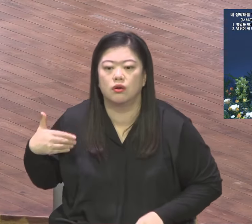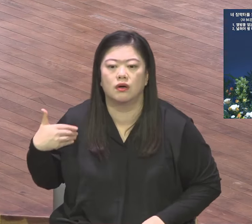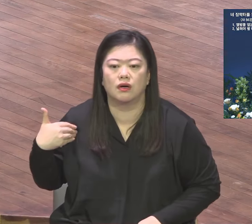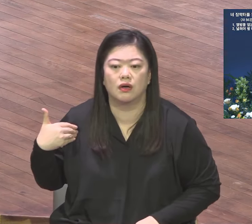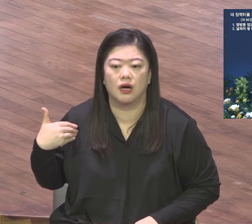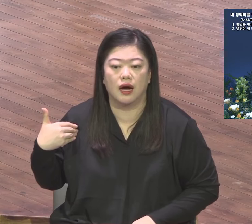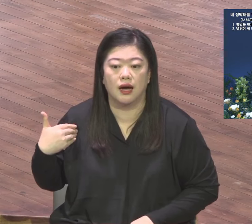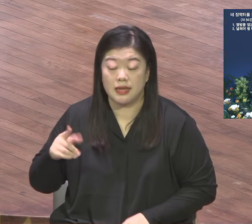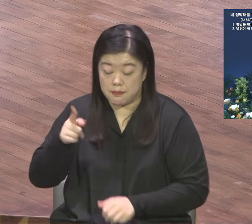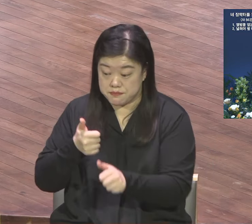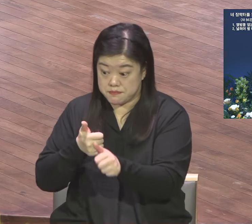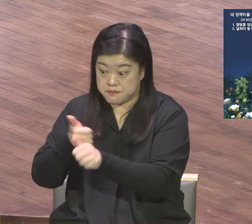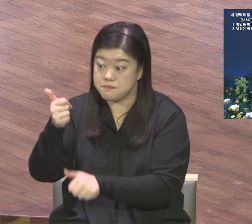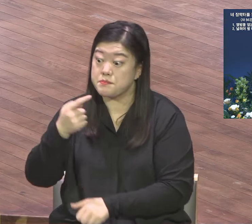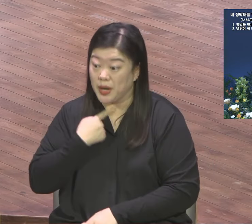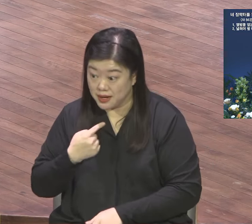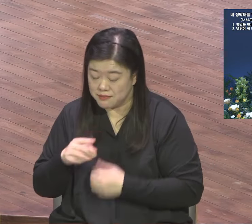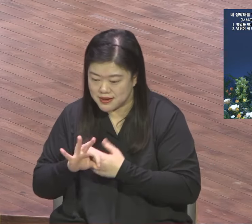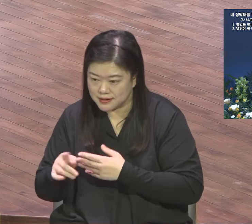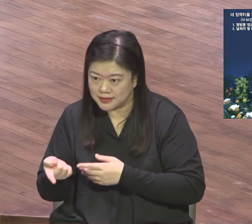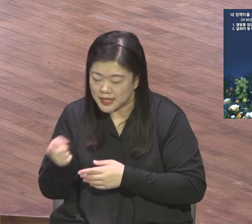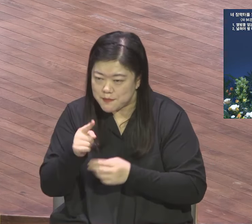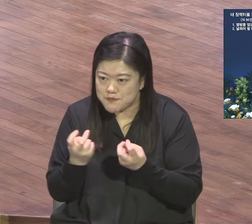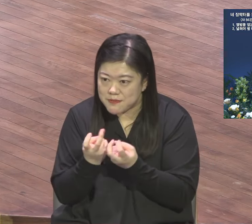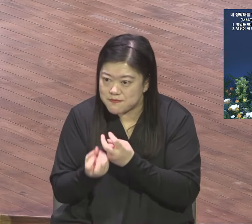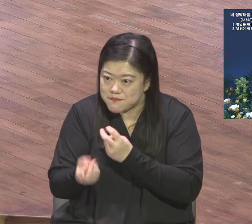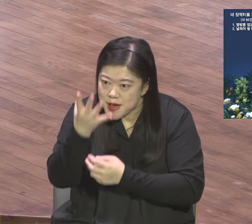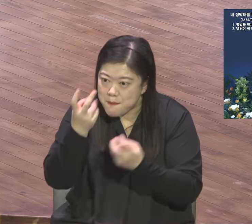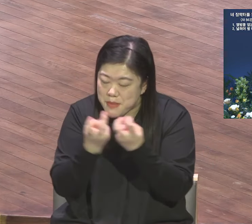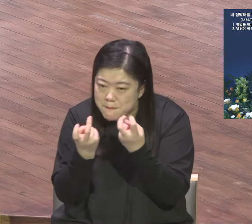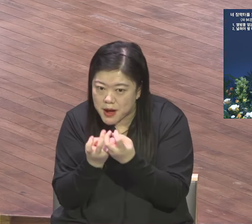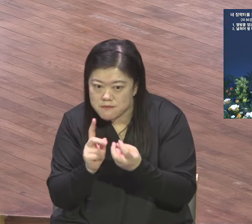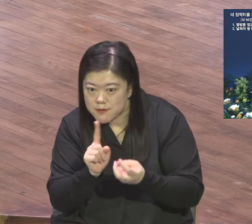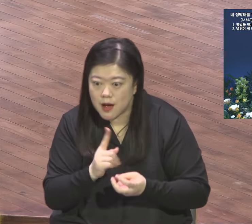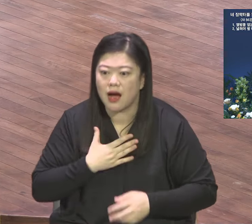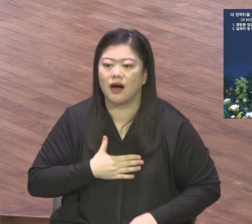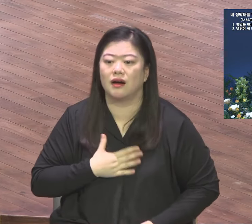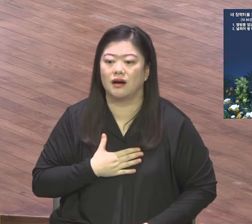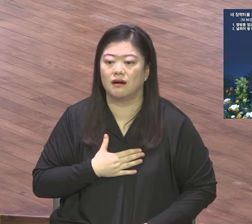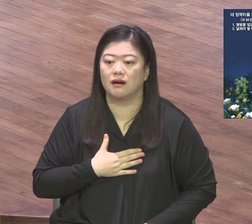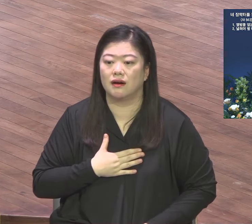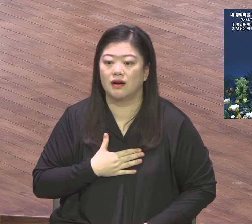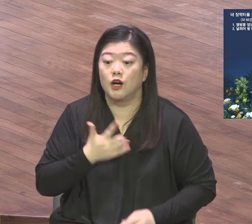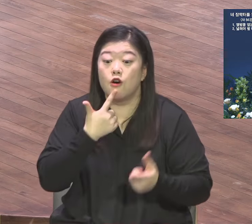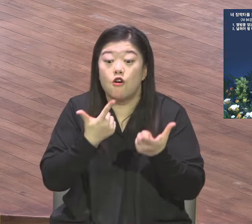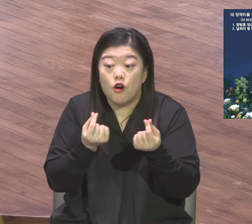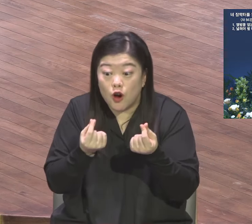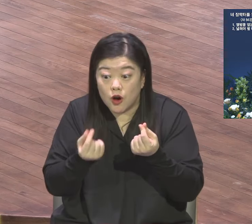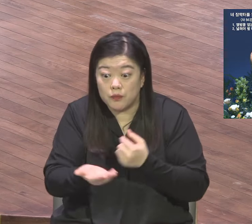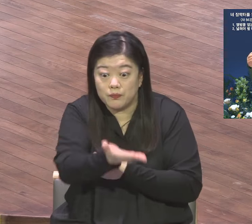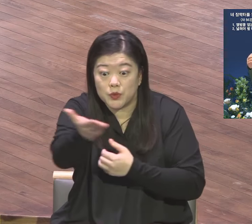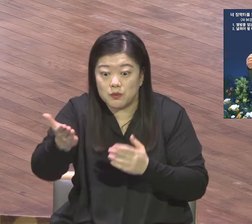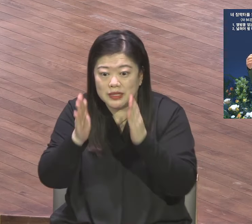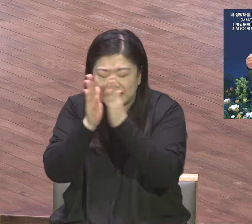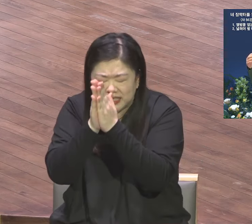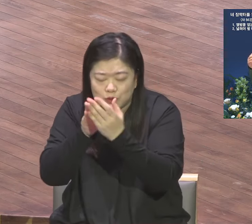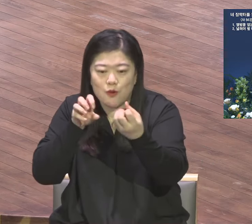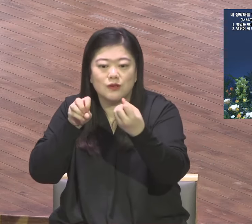성자효과입니다 이게 기도응답을 조금이라도 받은 사람은 또 기도응답을 더 크게 받아요 또